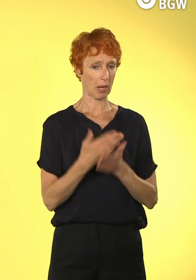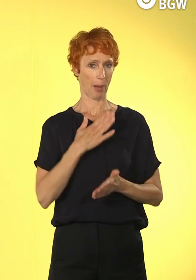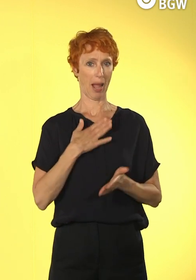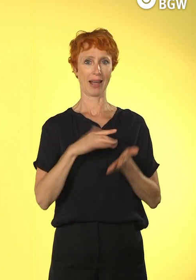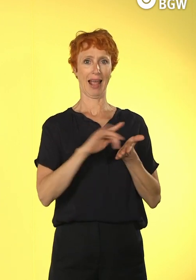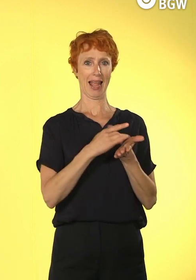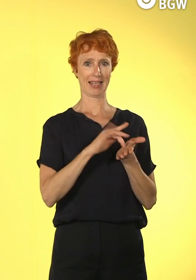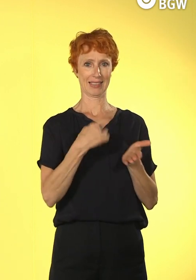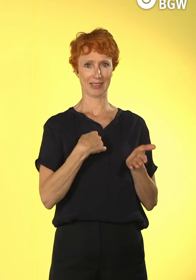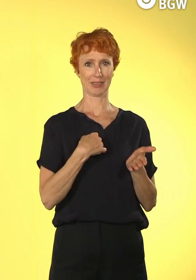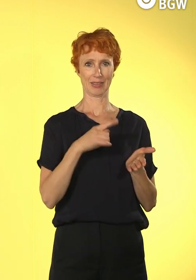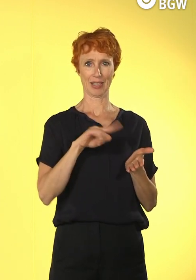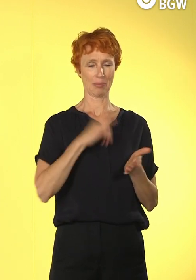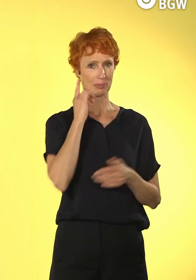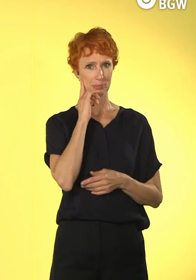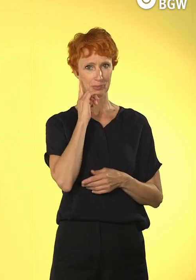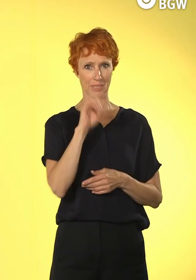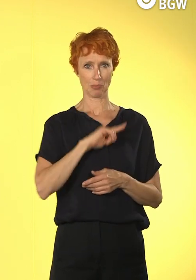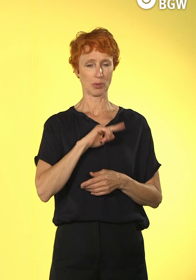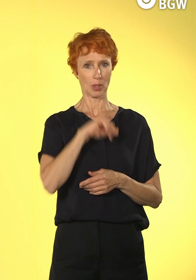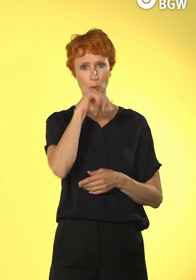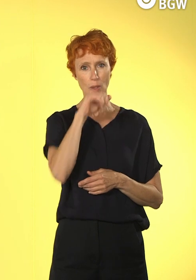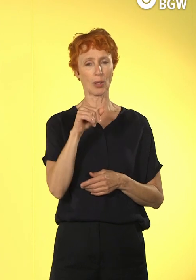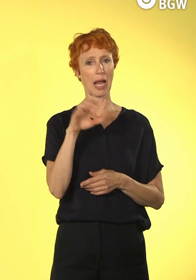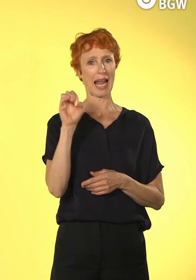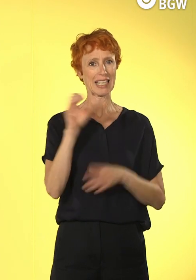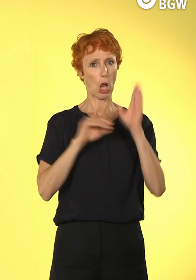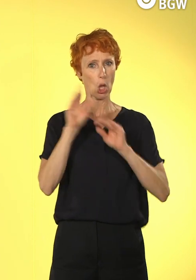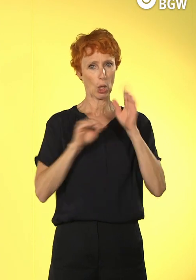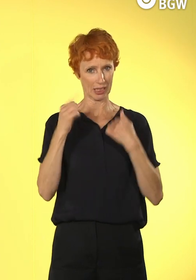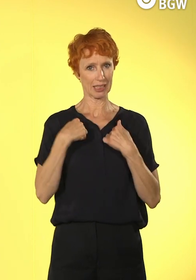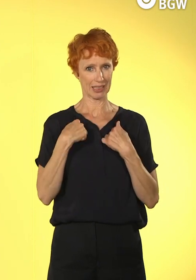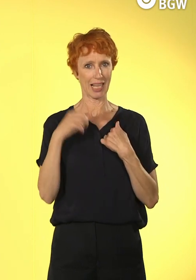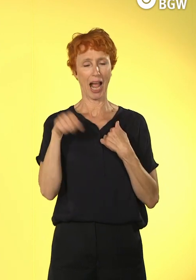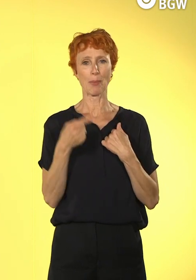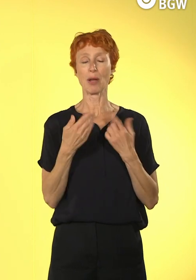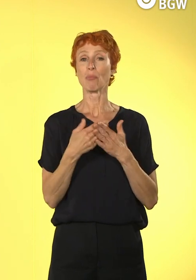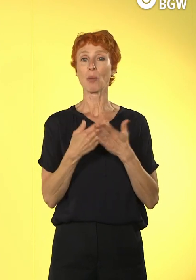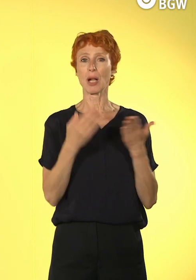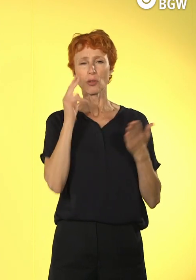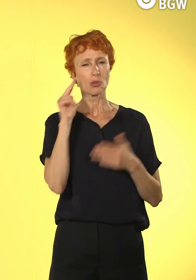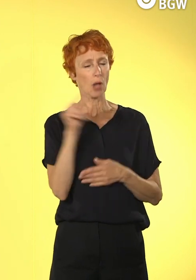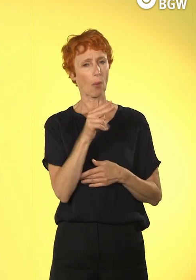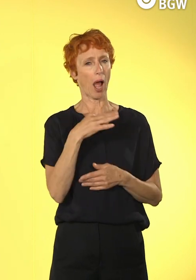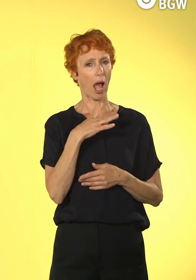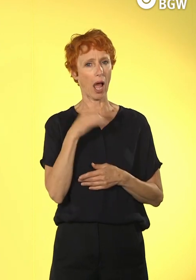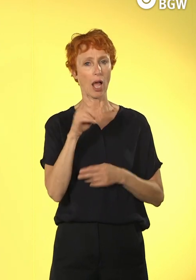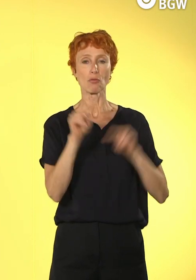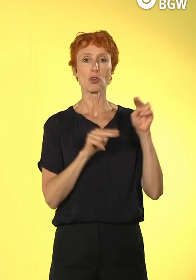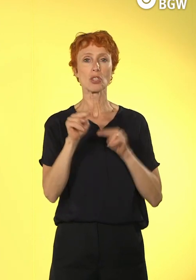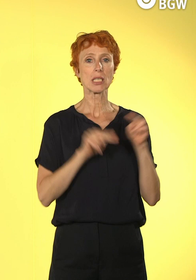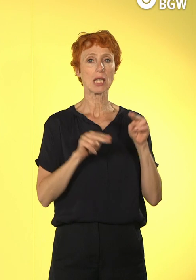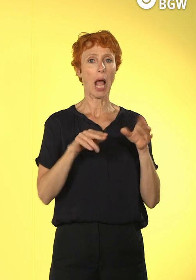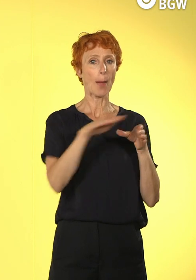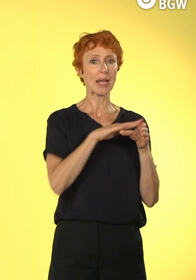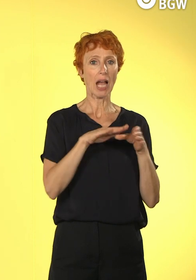ich bin ein sehr starker Befürworter von E-Learning, aber wenn ich sehe, welche Möglichkeiten ich in verschiedenen Plattformen habe, die